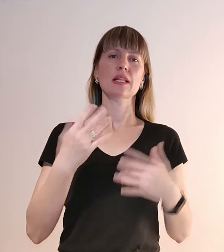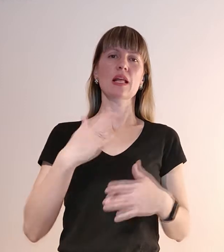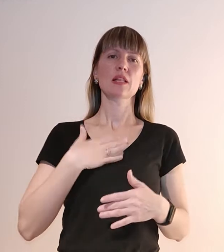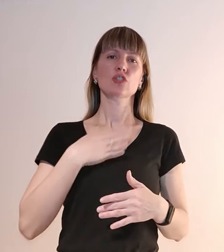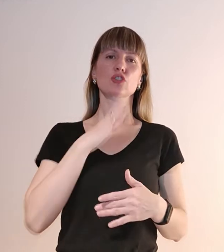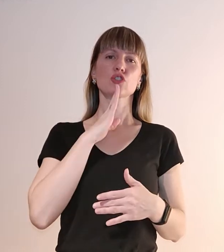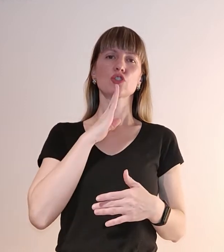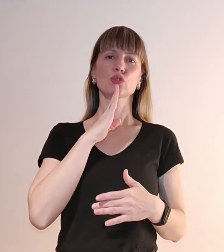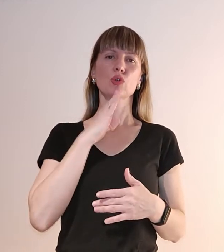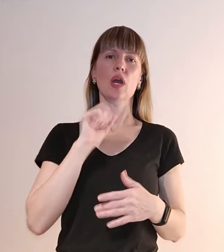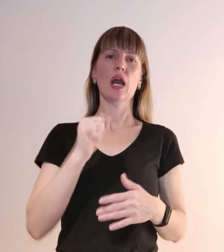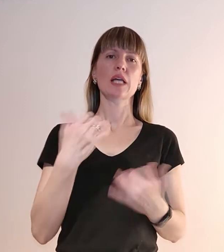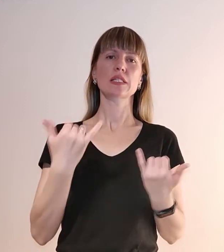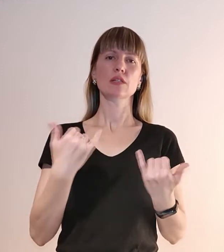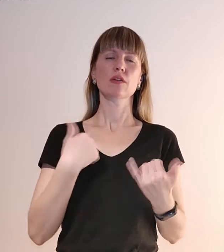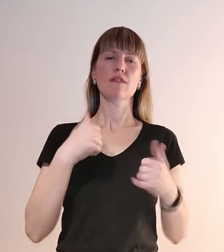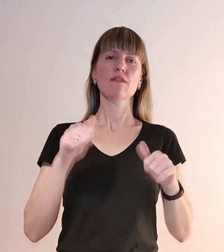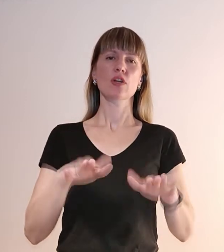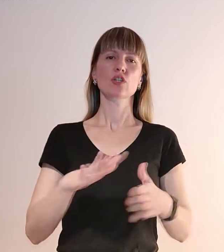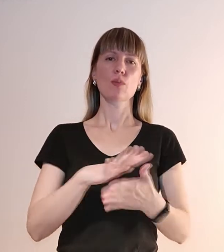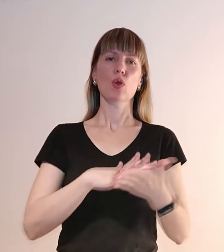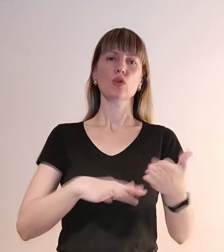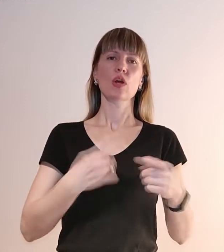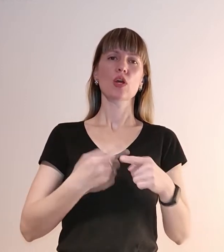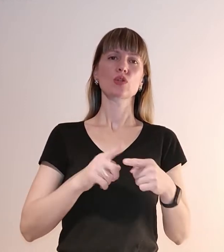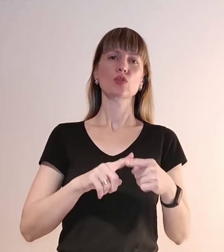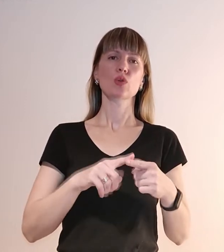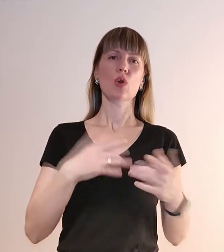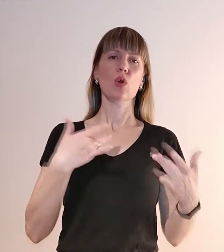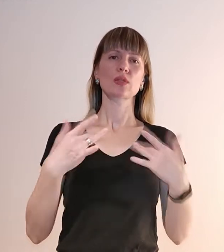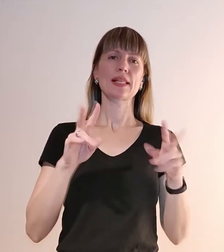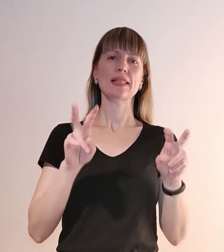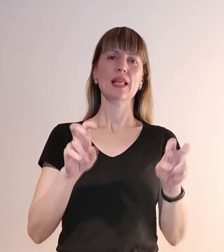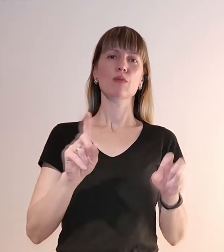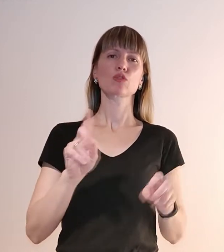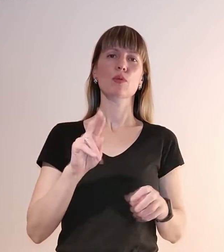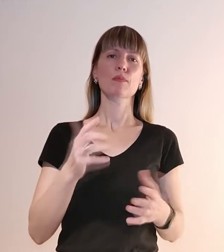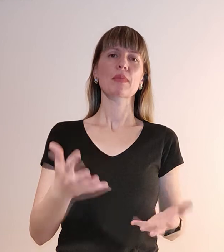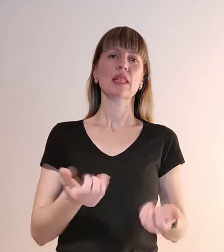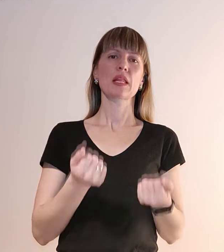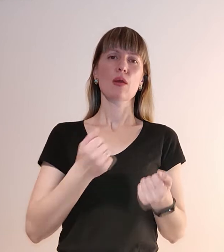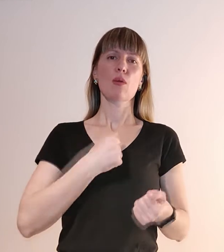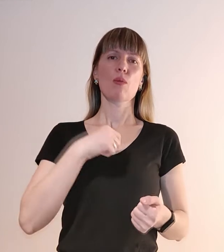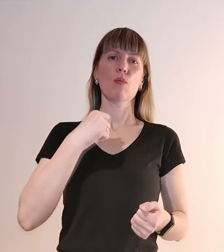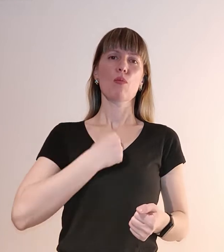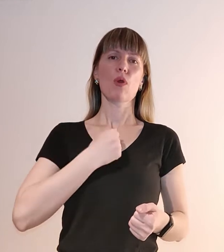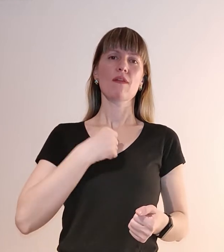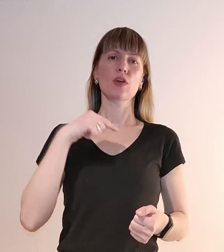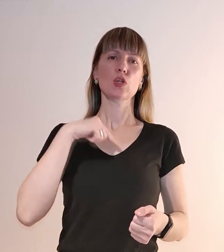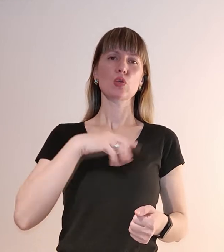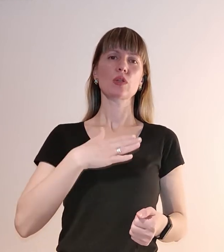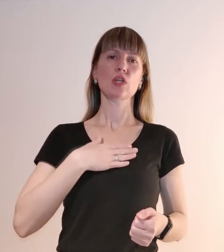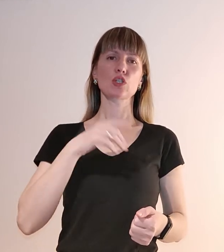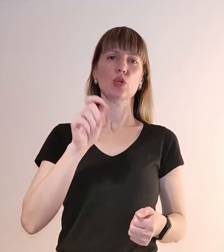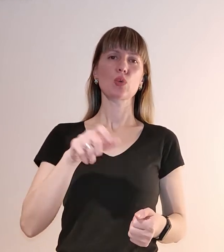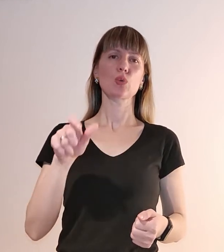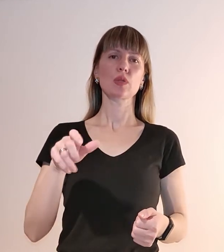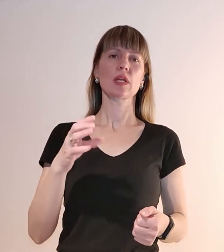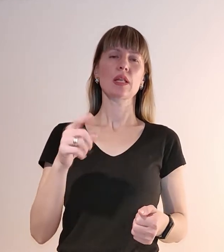А сьогодні ми вирішили продовжити цю концертну тему, щоб підтримати бойовий дух наших людей. Тим більше, що сьогодні